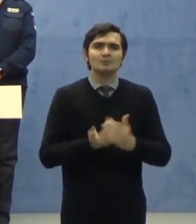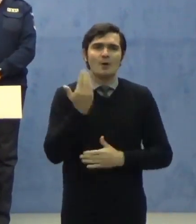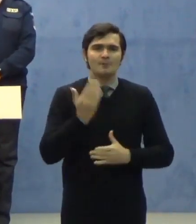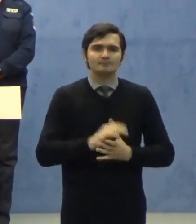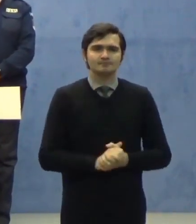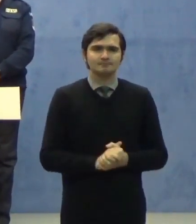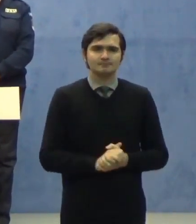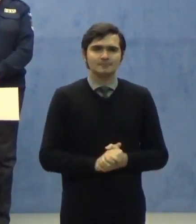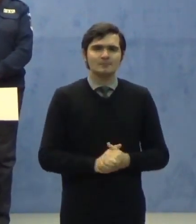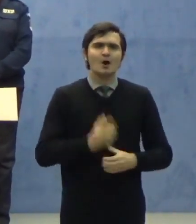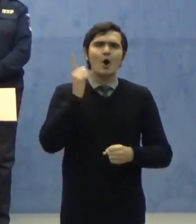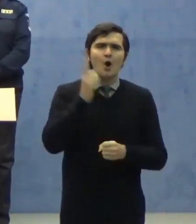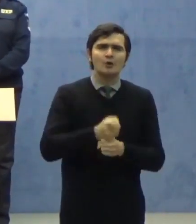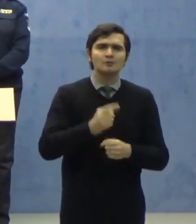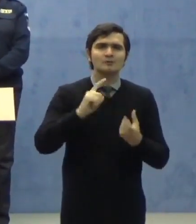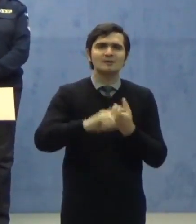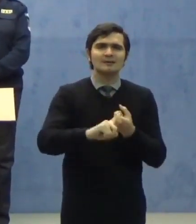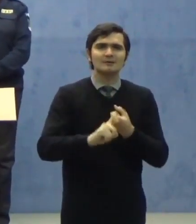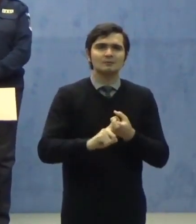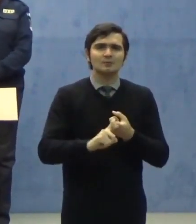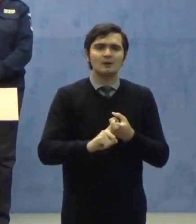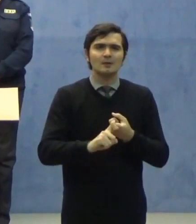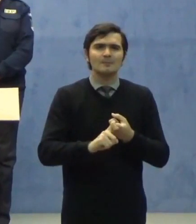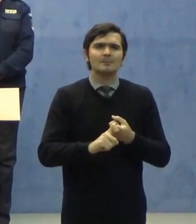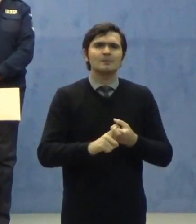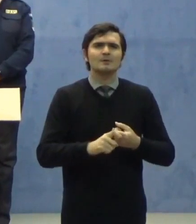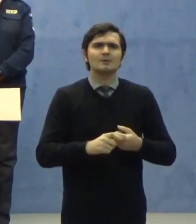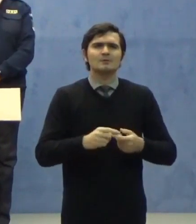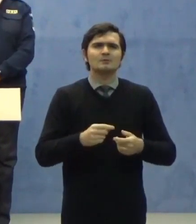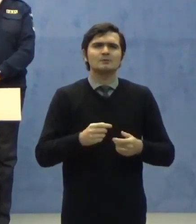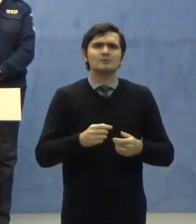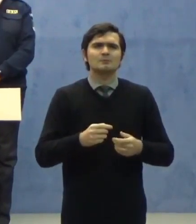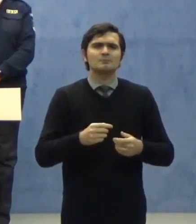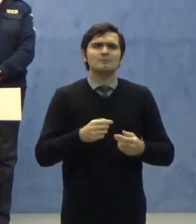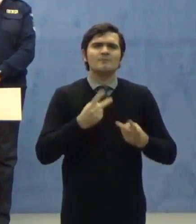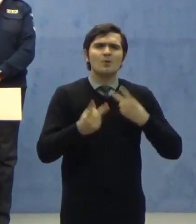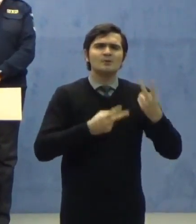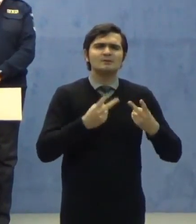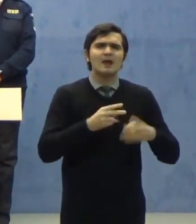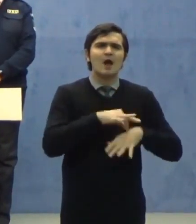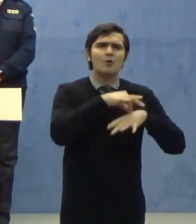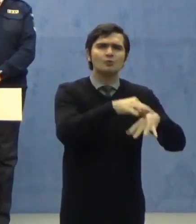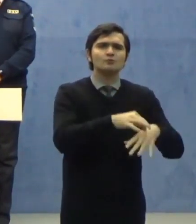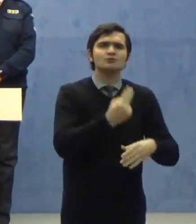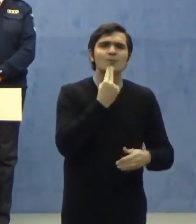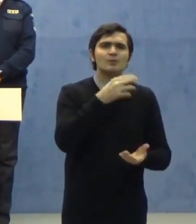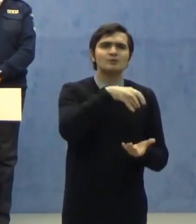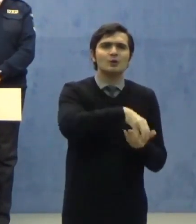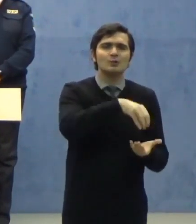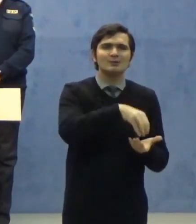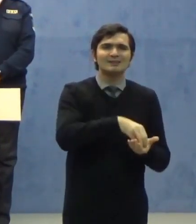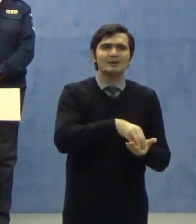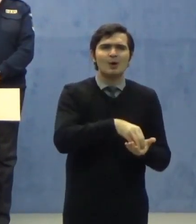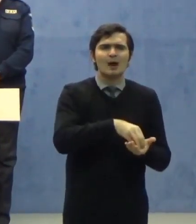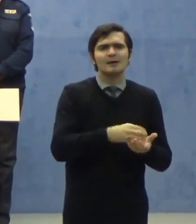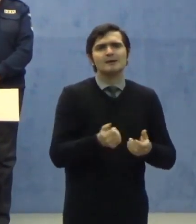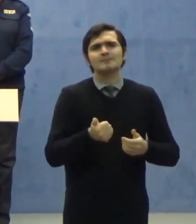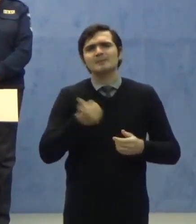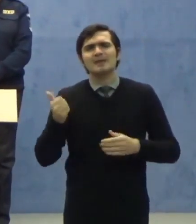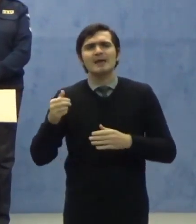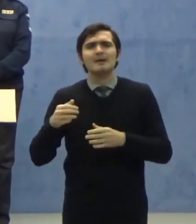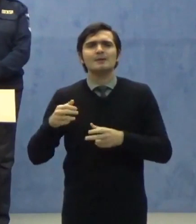Ordinul privind operaționalizarea conducerii poliției locale de către structurile Ministerului Afacerilor Interne.